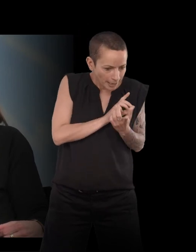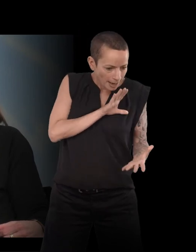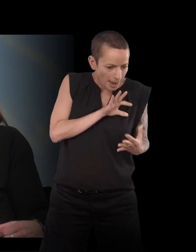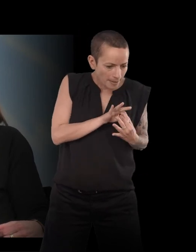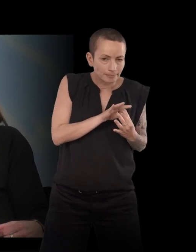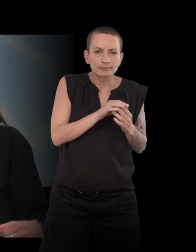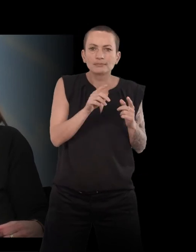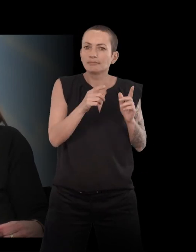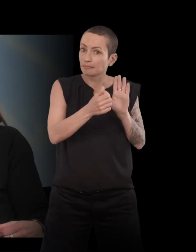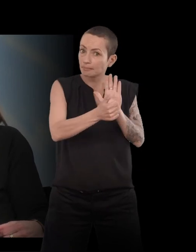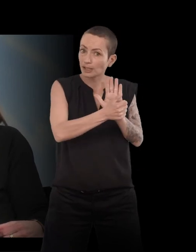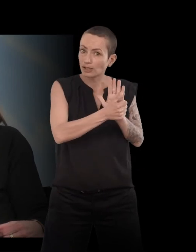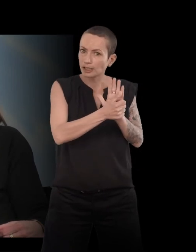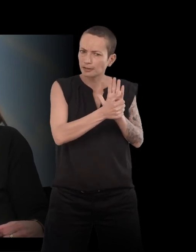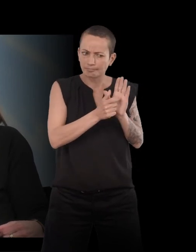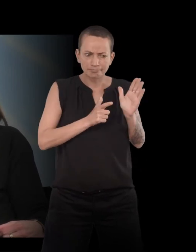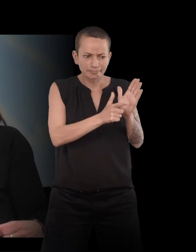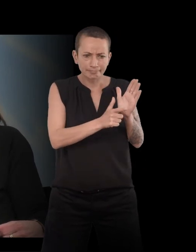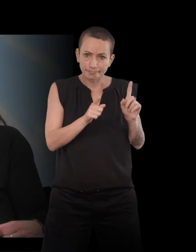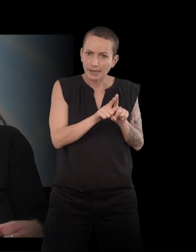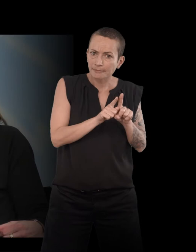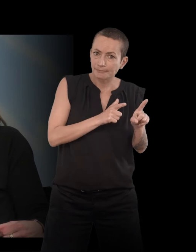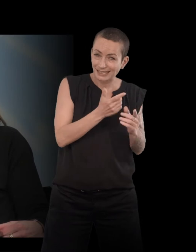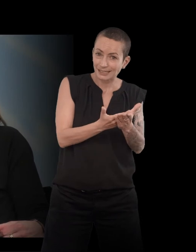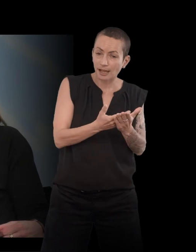au personnage dont on parle souvent ? C'est ça, en fait ? Oui, oui.